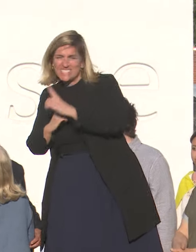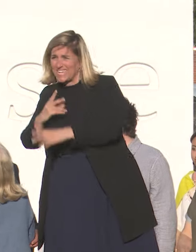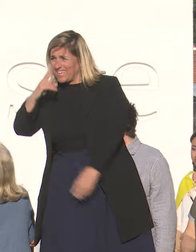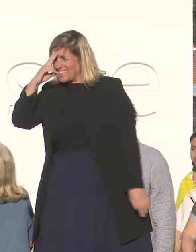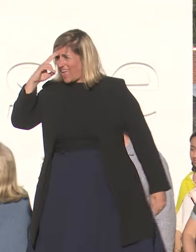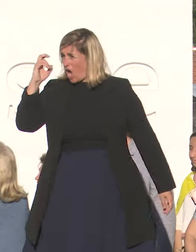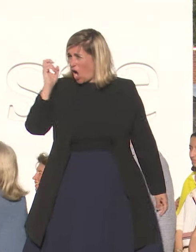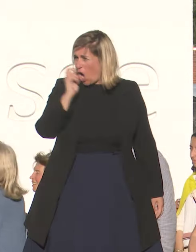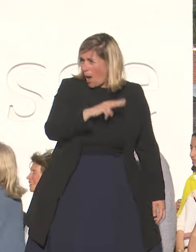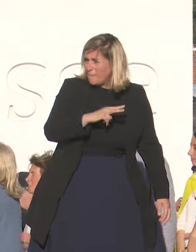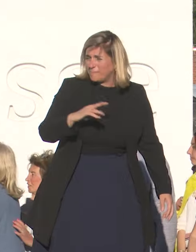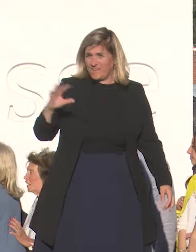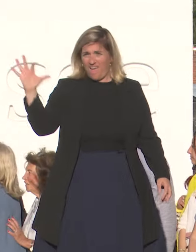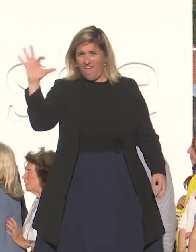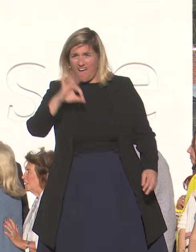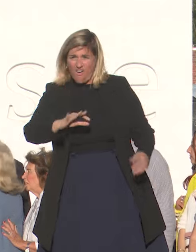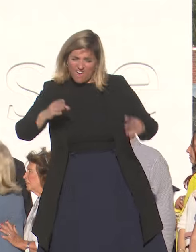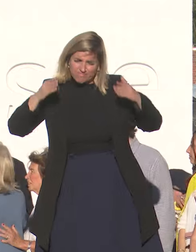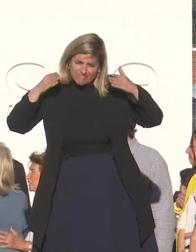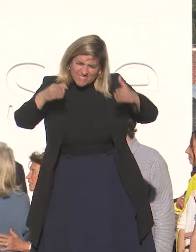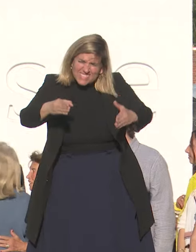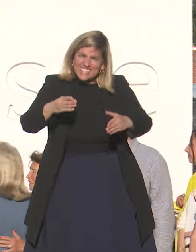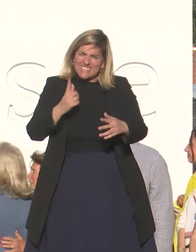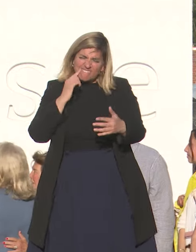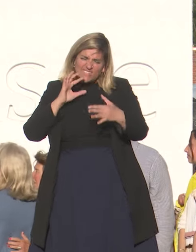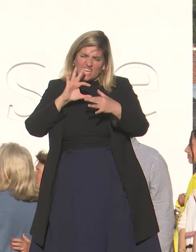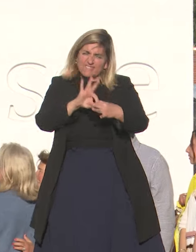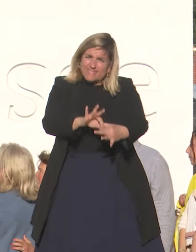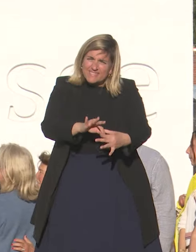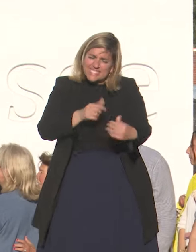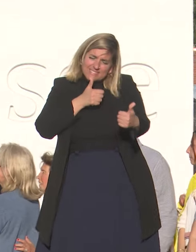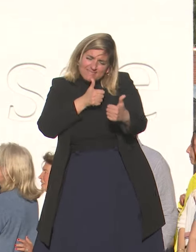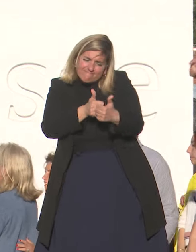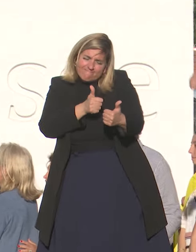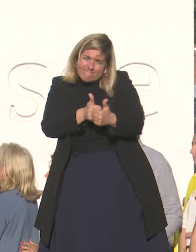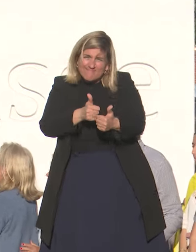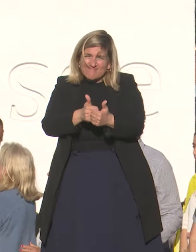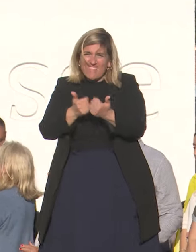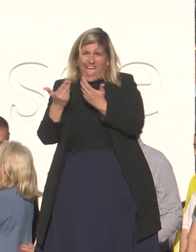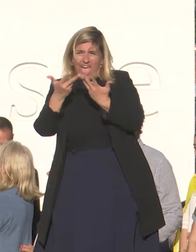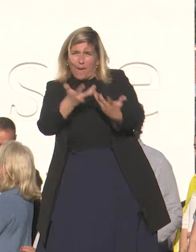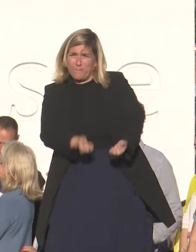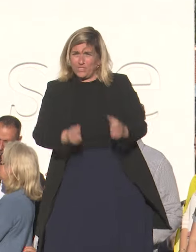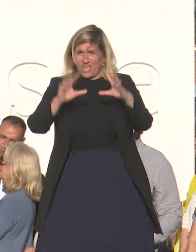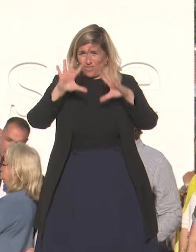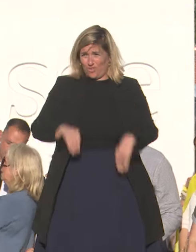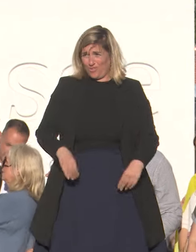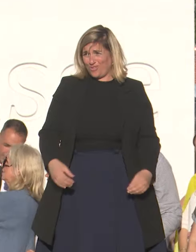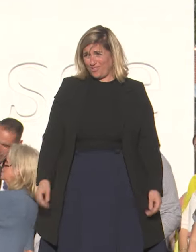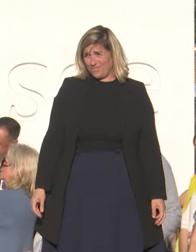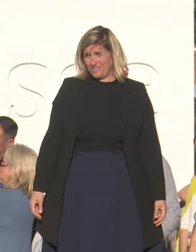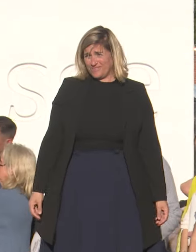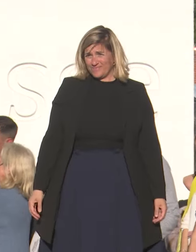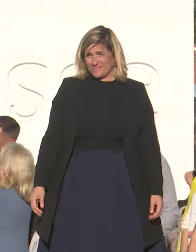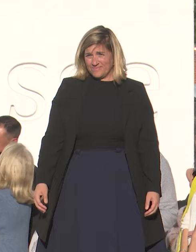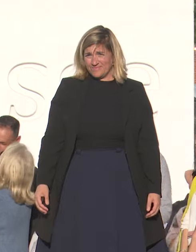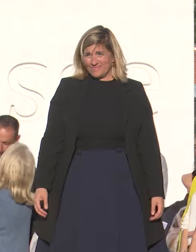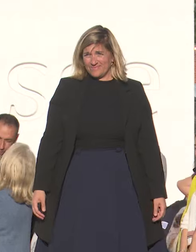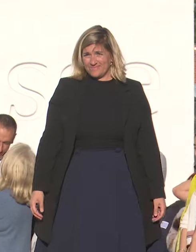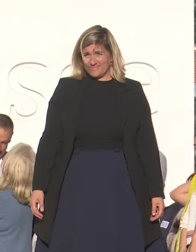o les estamos dando atención. van a estar al lado de esa persona completando todo el espectro que ellos tienen.